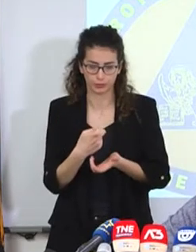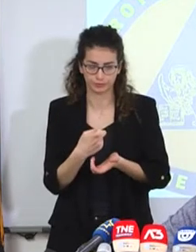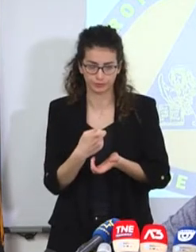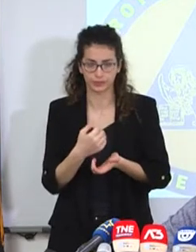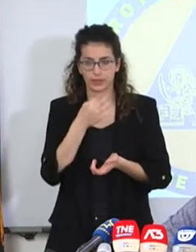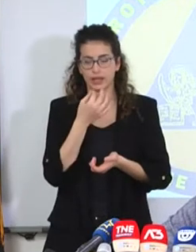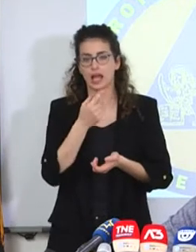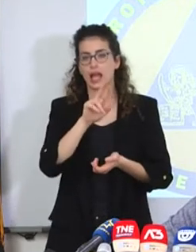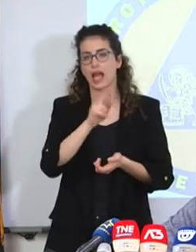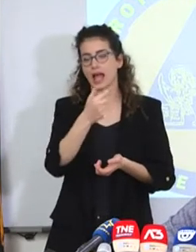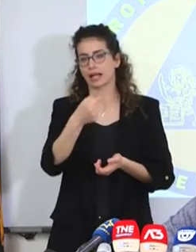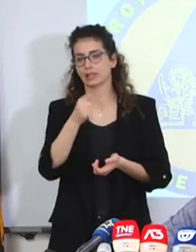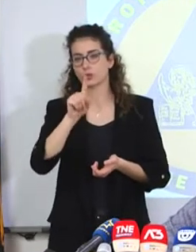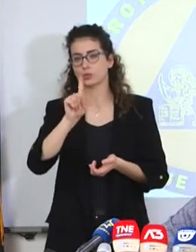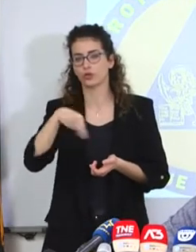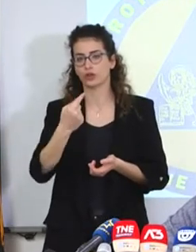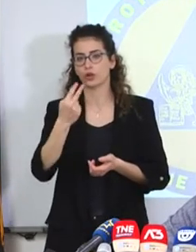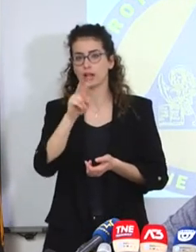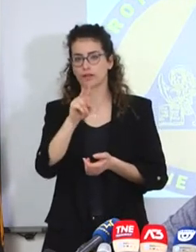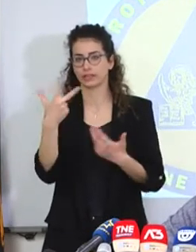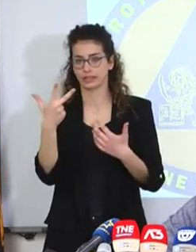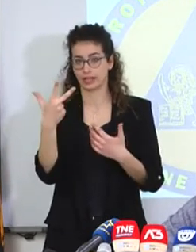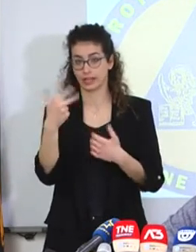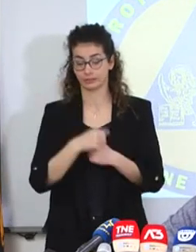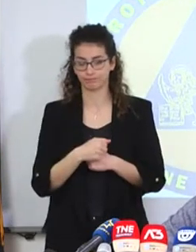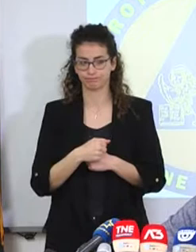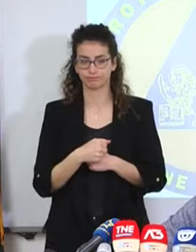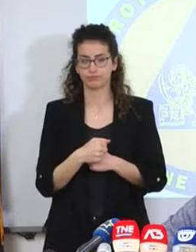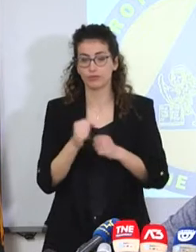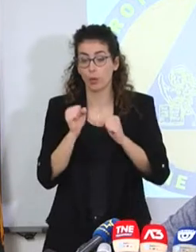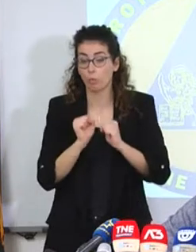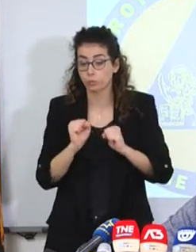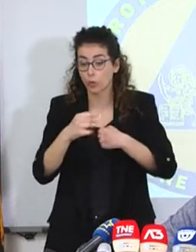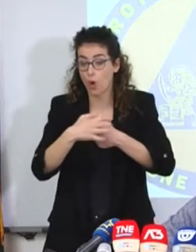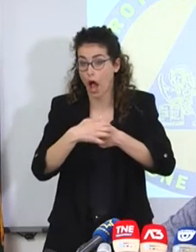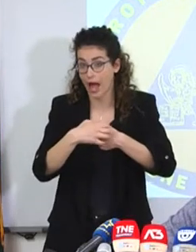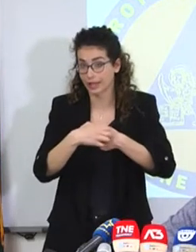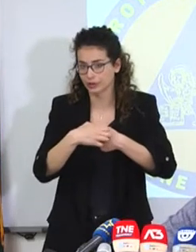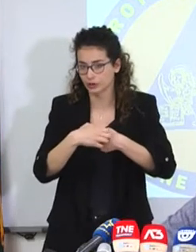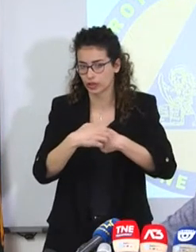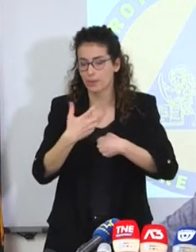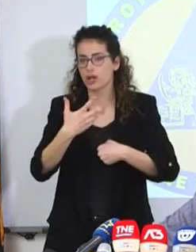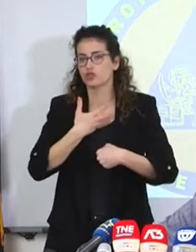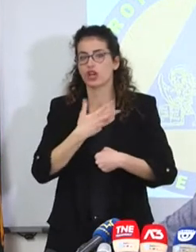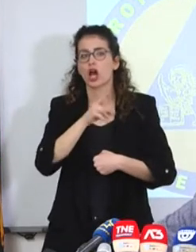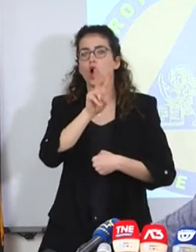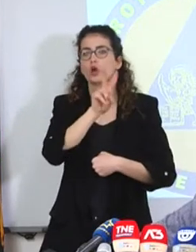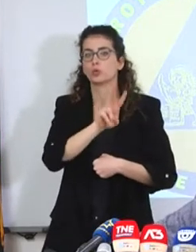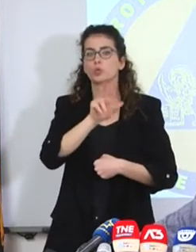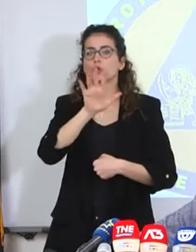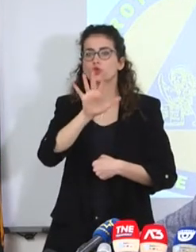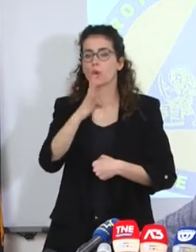Abbiamo 1,23 di R con T che ci permetterebbe di passare in arancione, ma abbiamo 2,54,